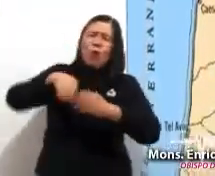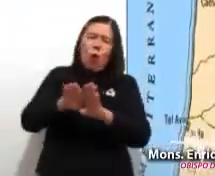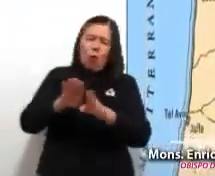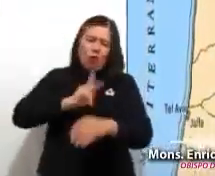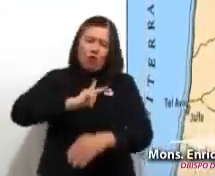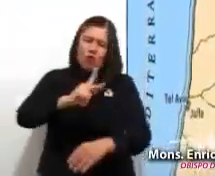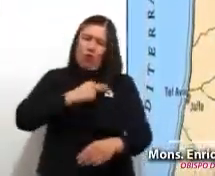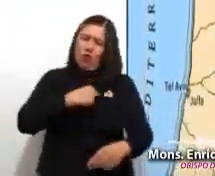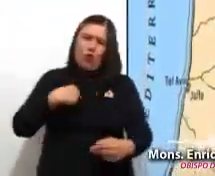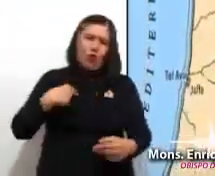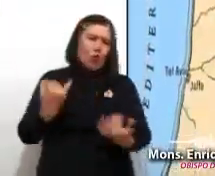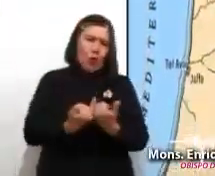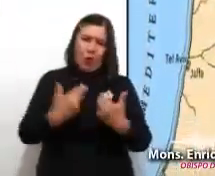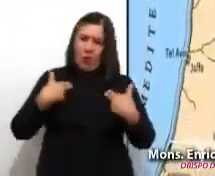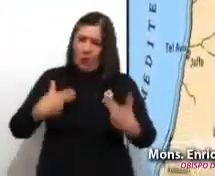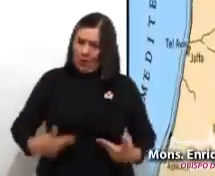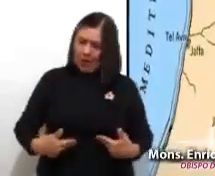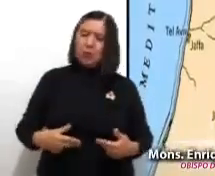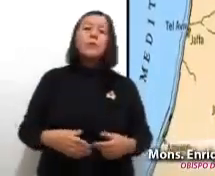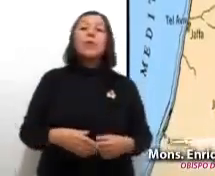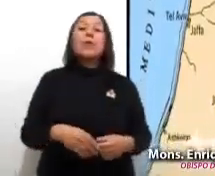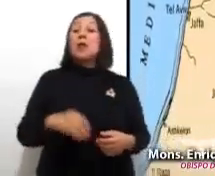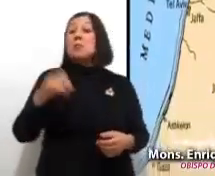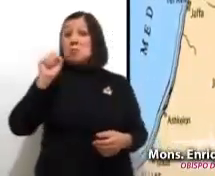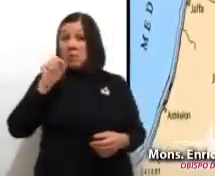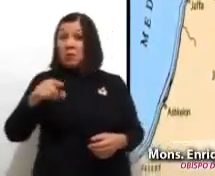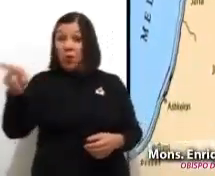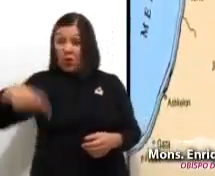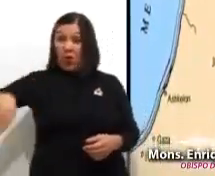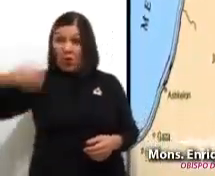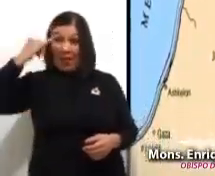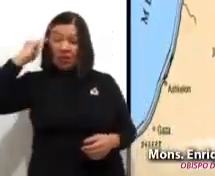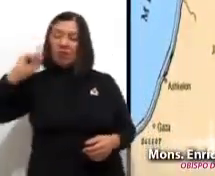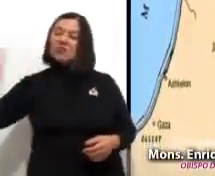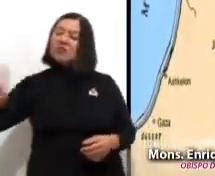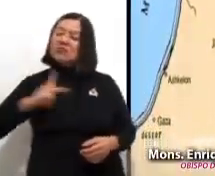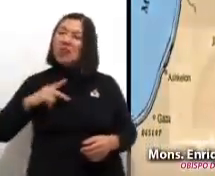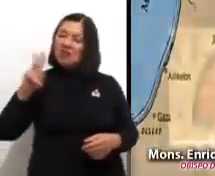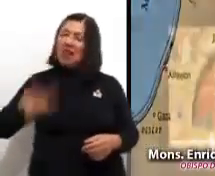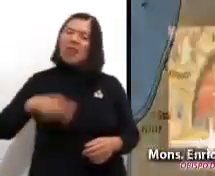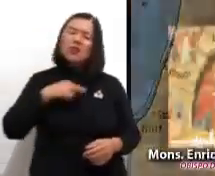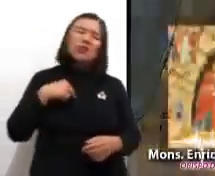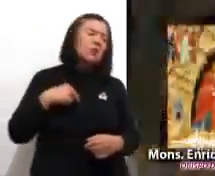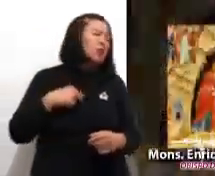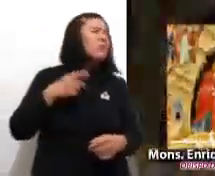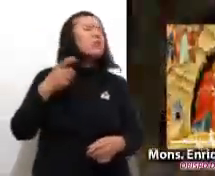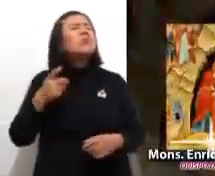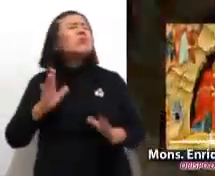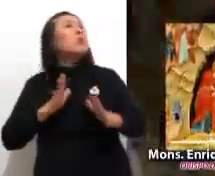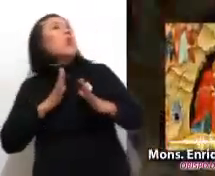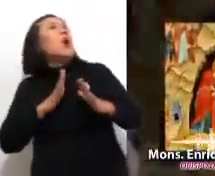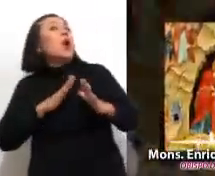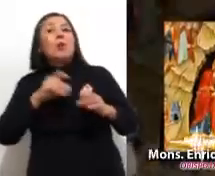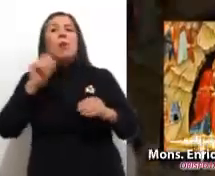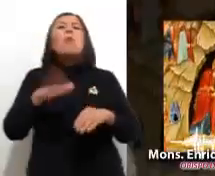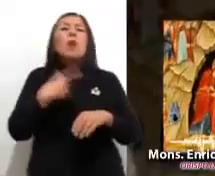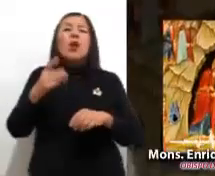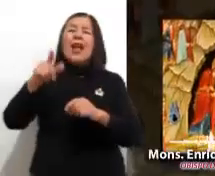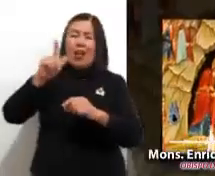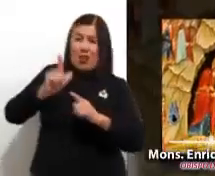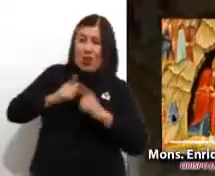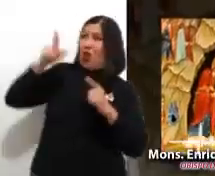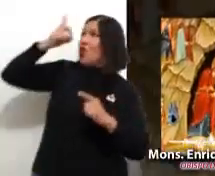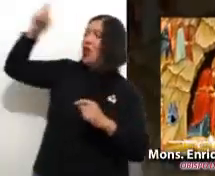nosotros. Al igual que los pastores, hoy nosotros nos vemos sorprendidos y la gloria de Dios nos